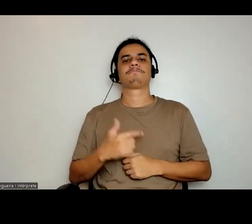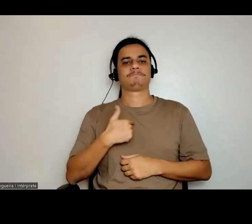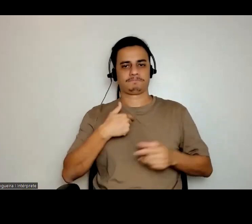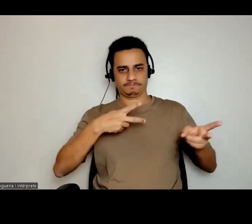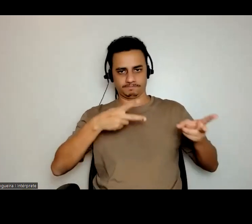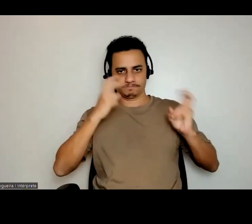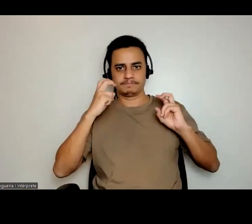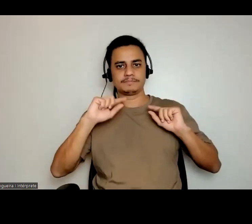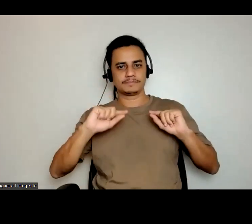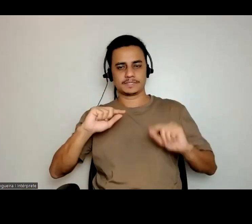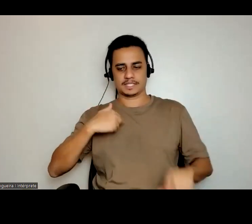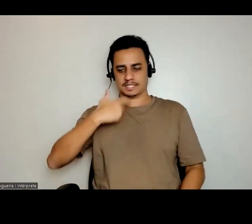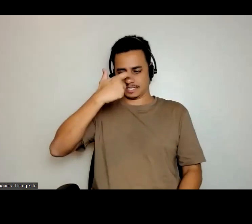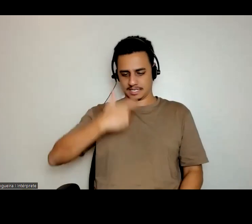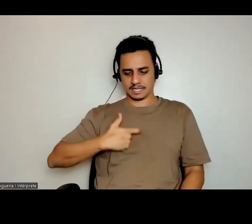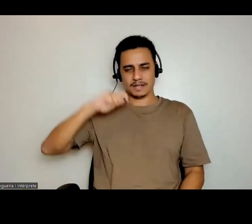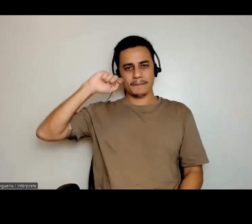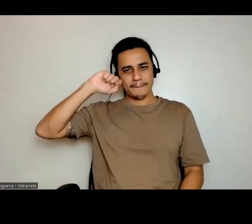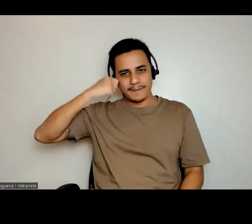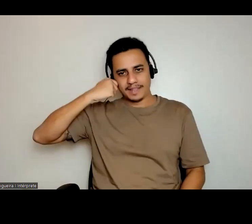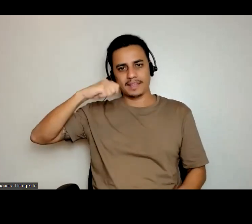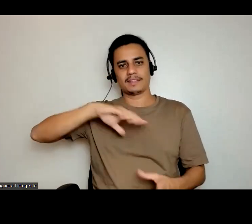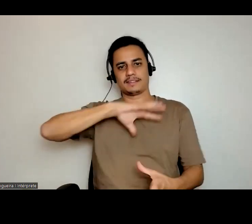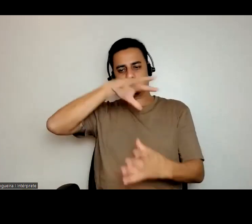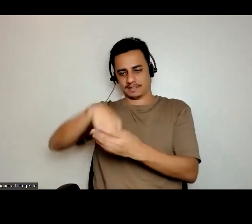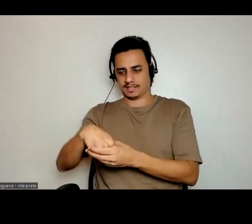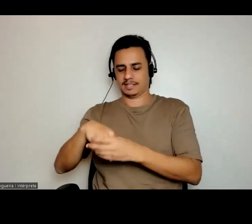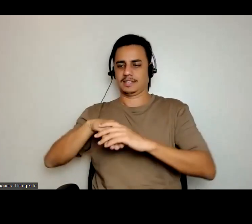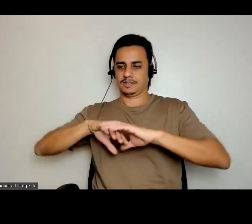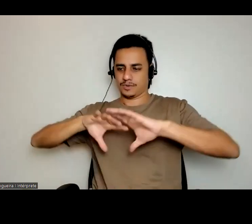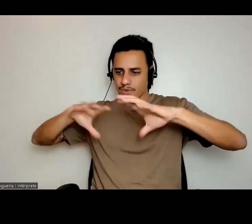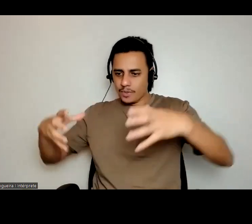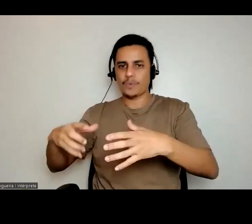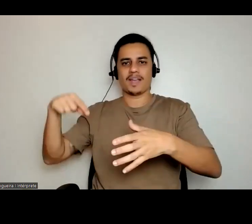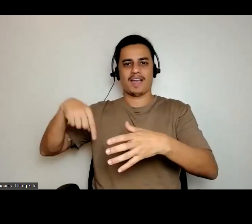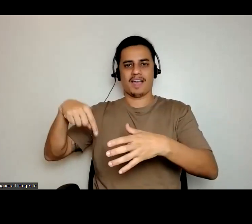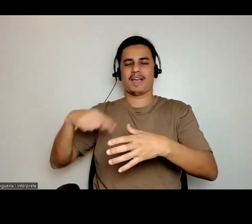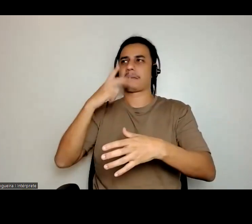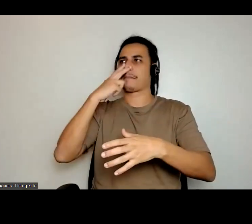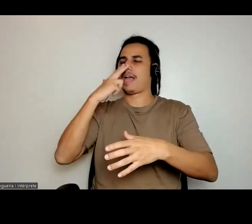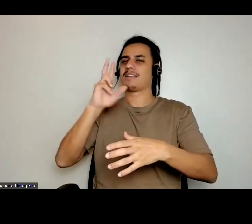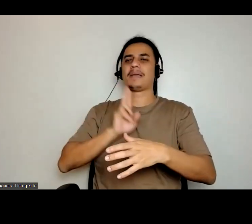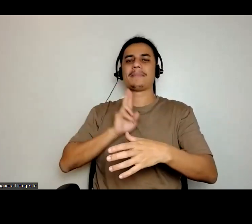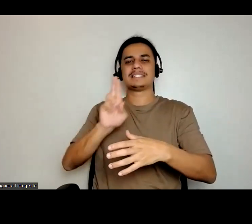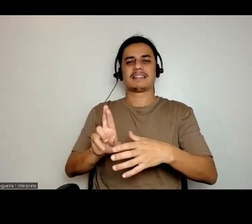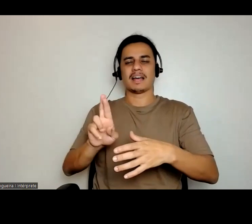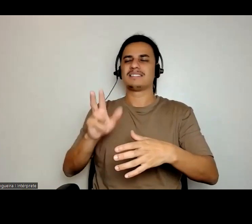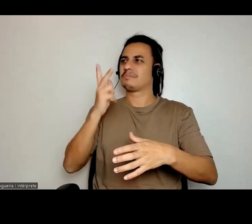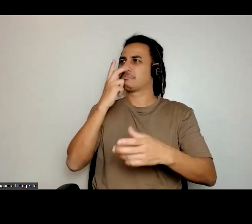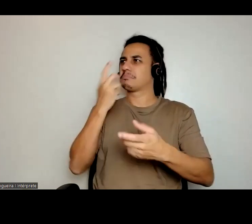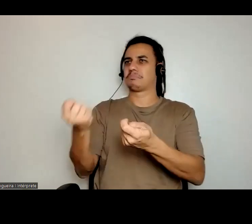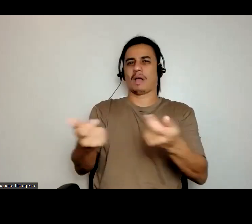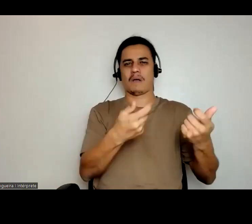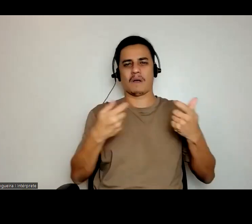como pessoa preta, como pessoa negra, nesse lugar da subrepresentação. E aí, como o Suzy falou,